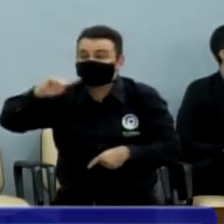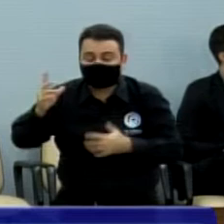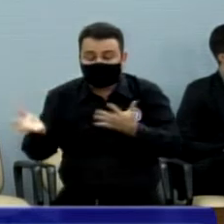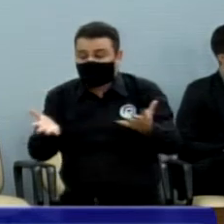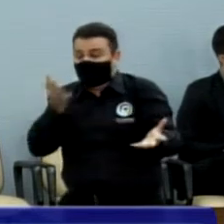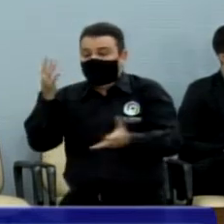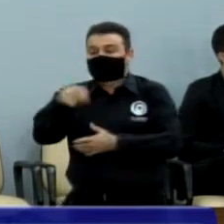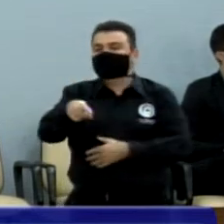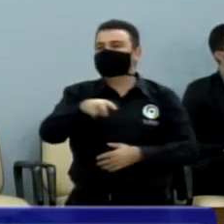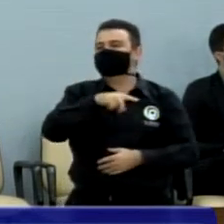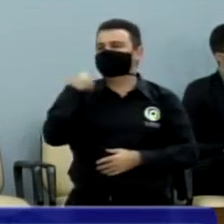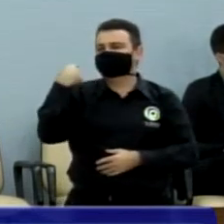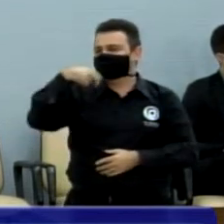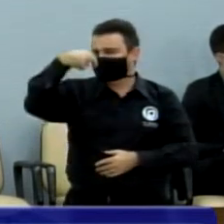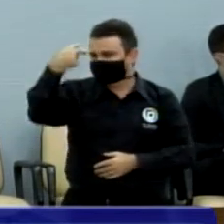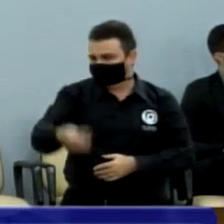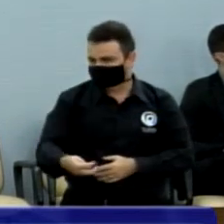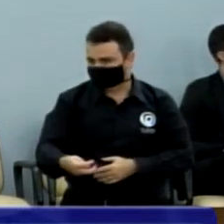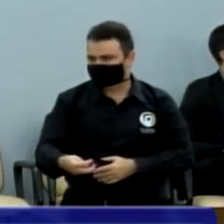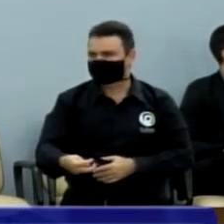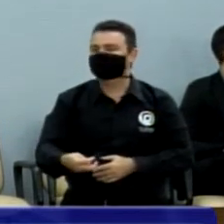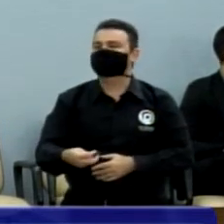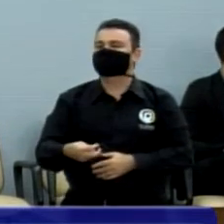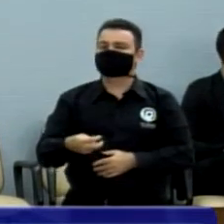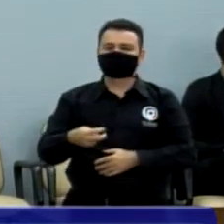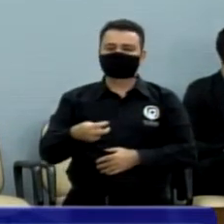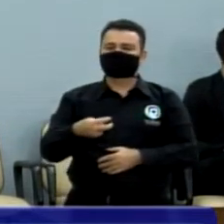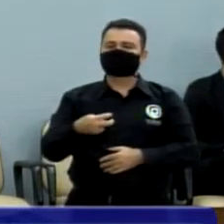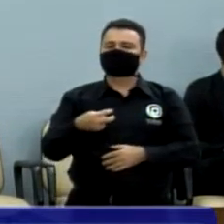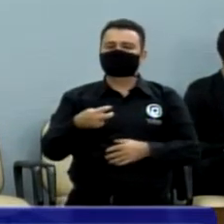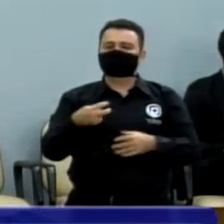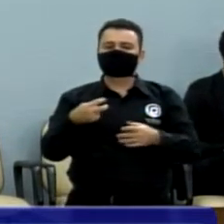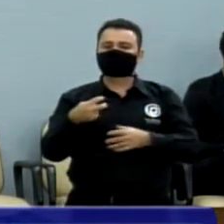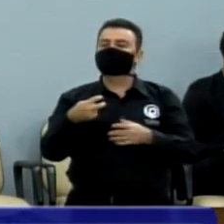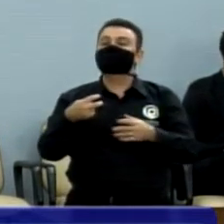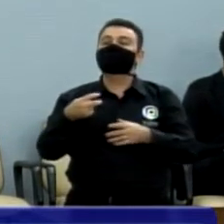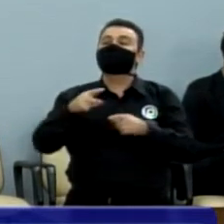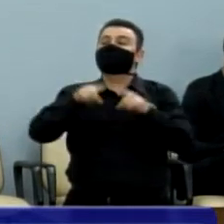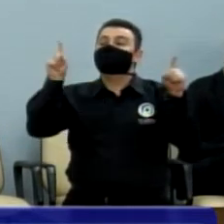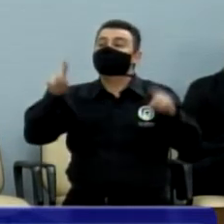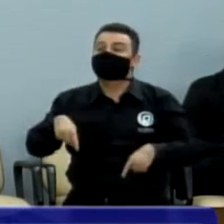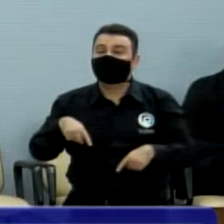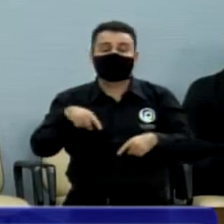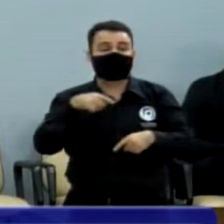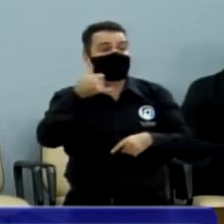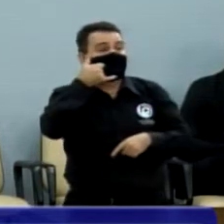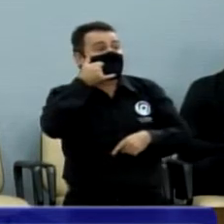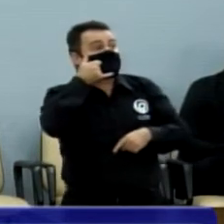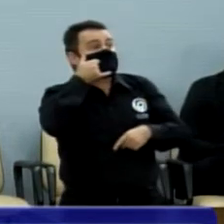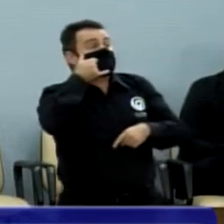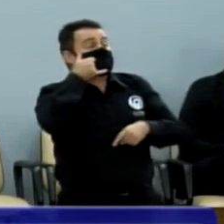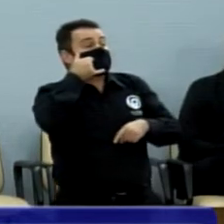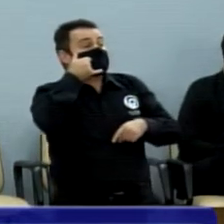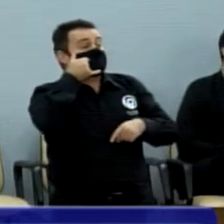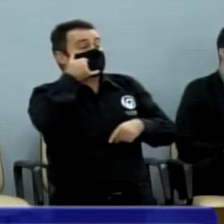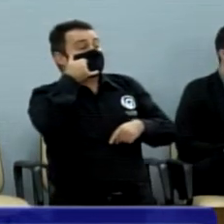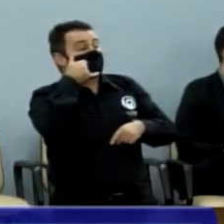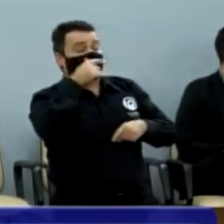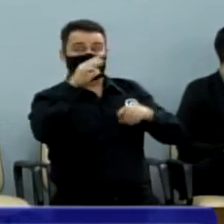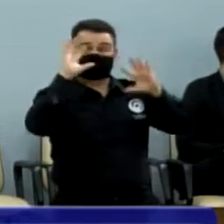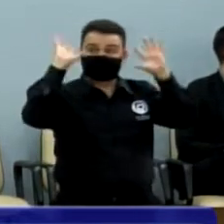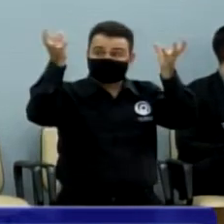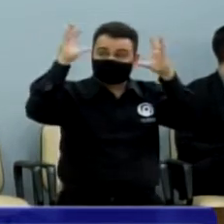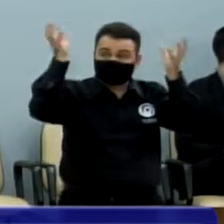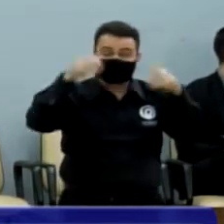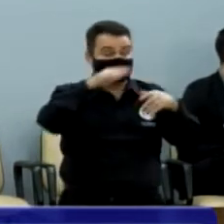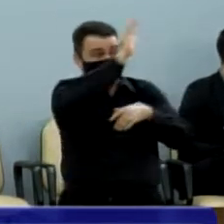perto de 10 minutos, mas os funcionários demoraram 14 minutos para chamar socorro. Ficaram ali tentando, tentando,